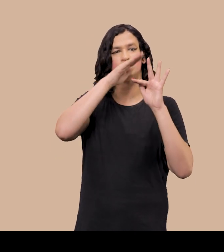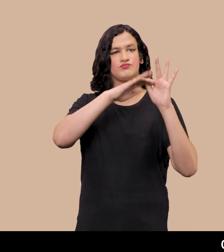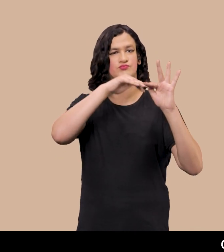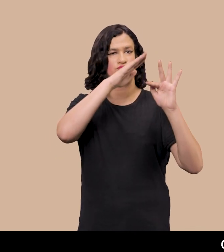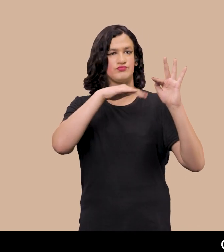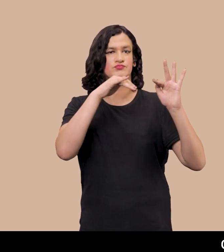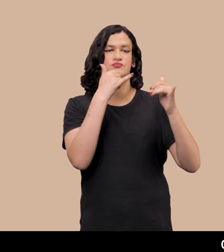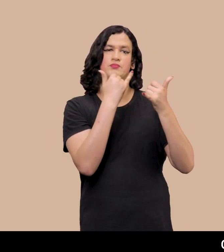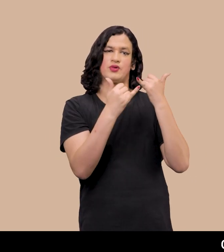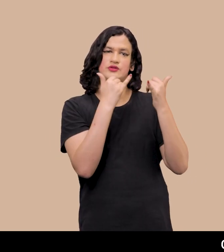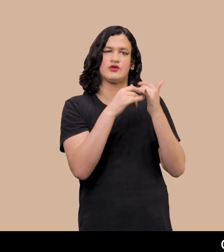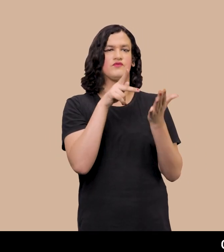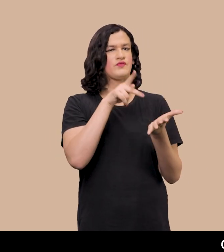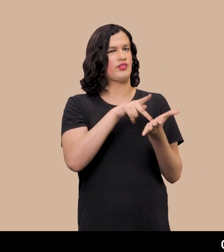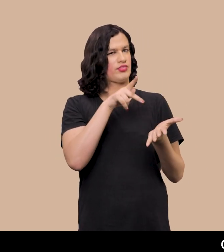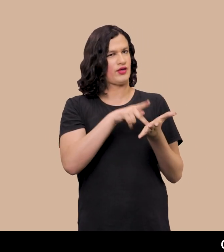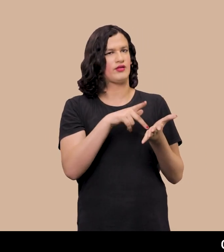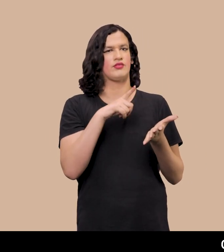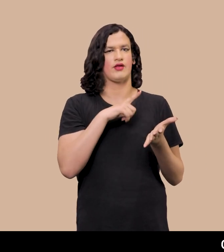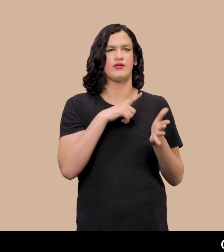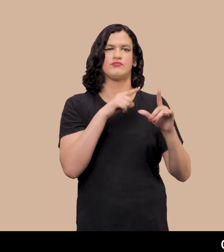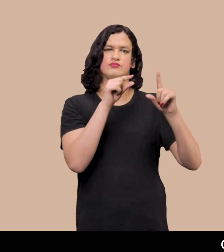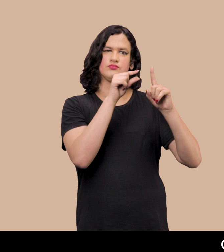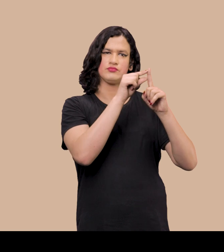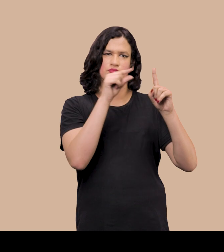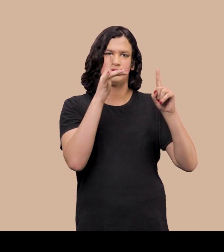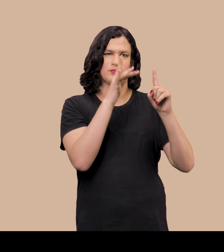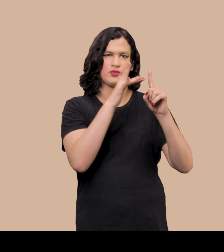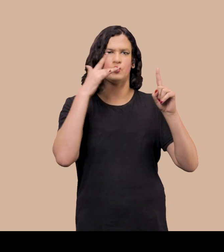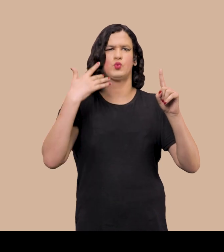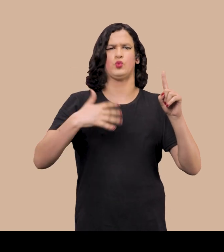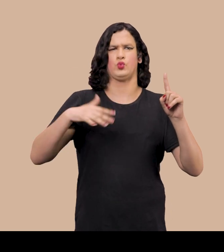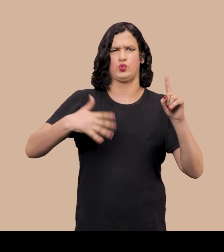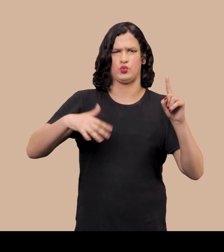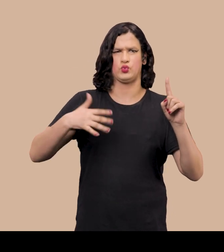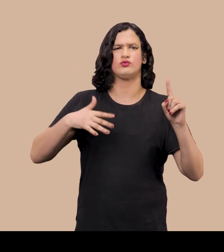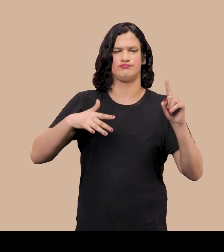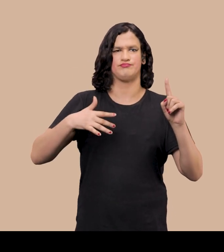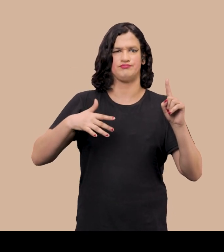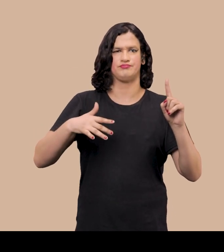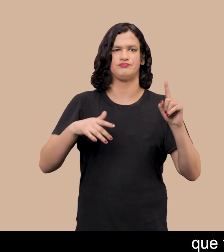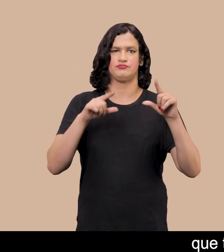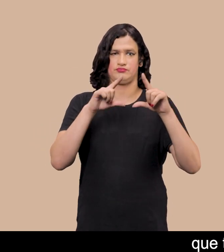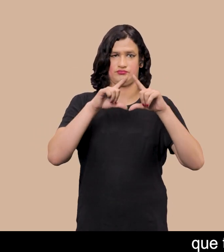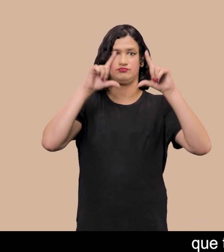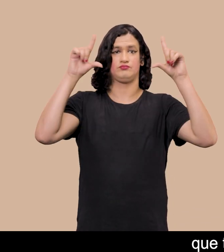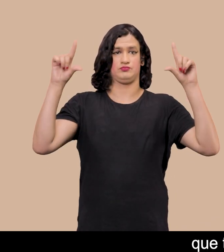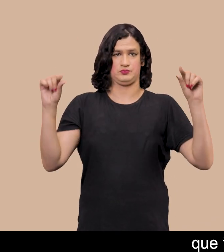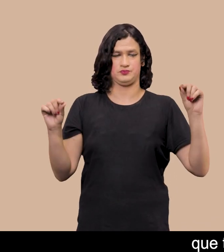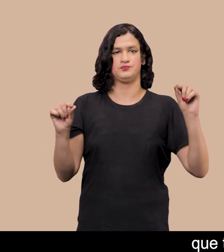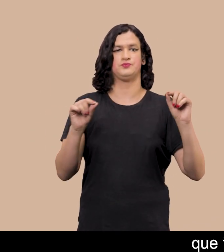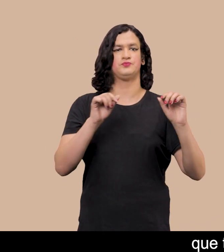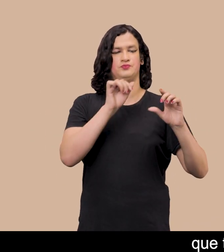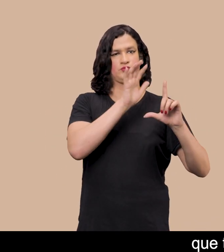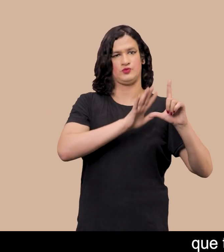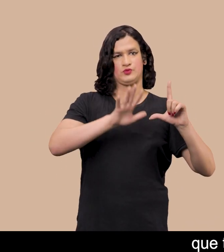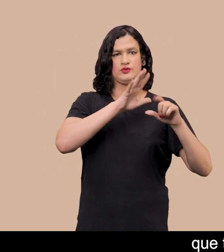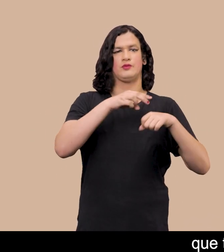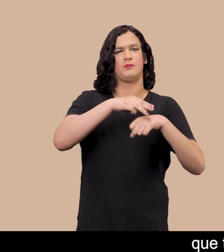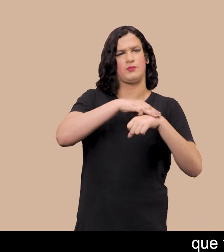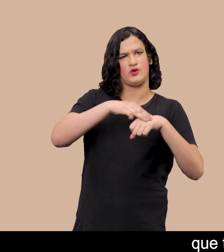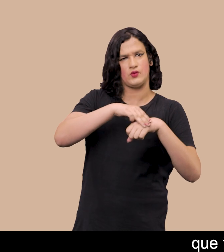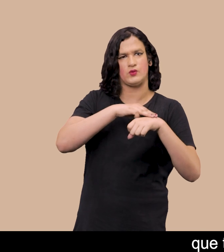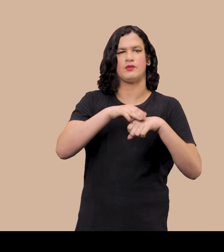realista Com folhas verdes e galhos com alguns espinhos Ocupa a maior parte da tela Que tem um fundo mesclado em